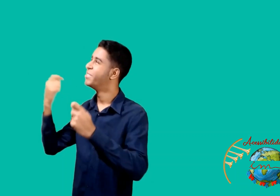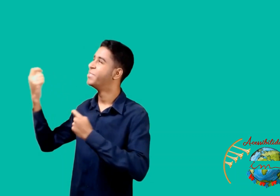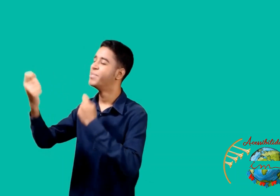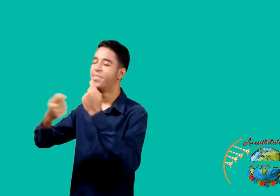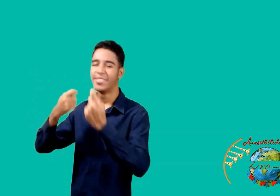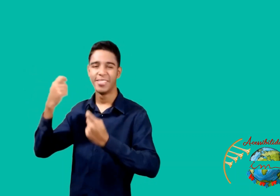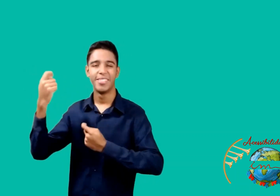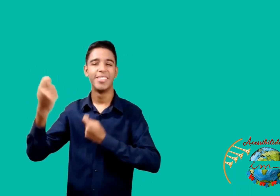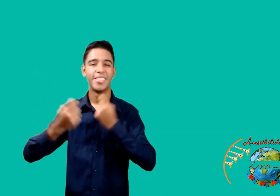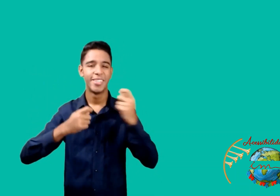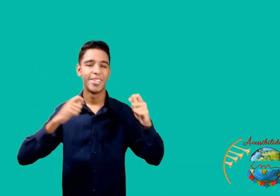Amém aleluia,